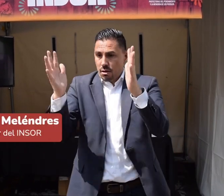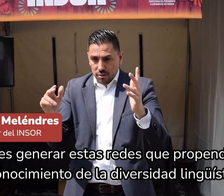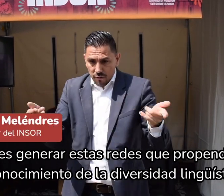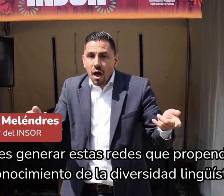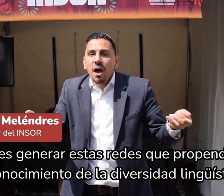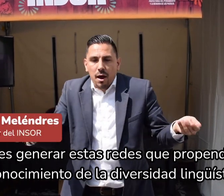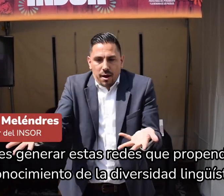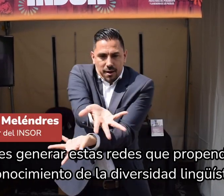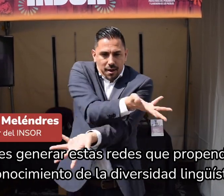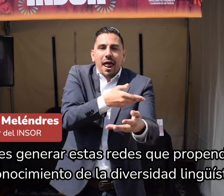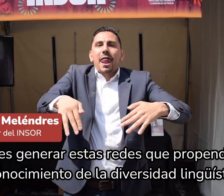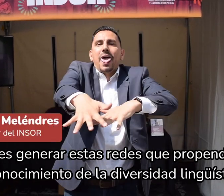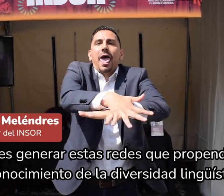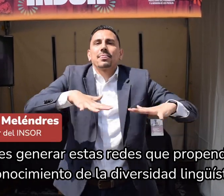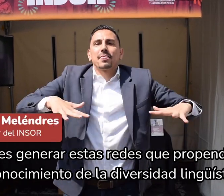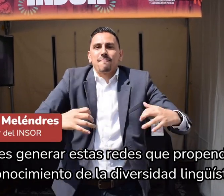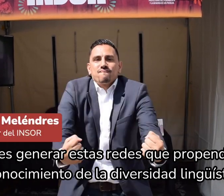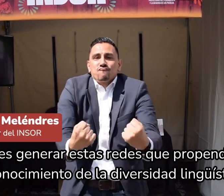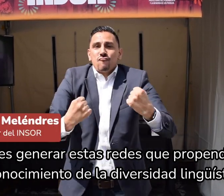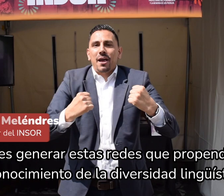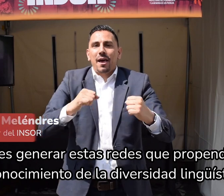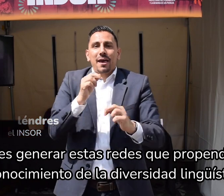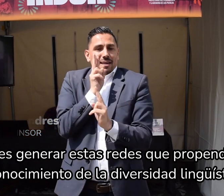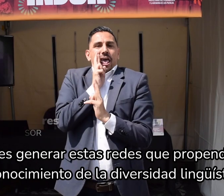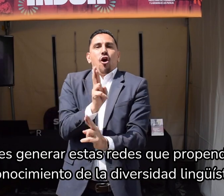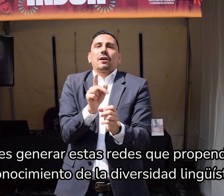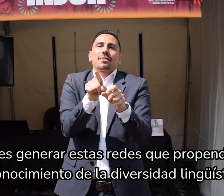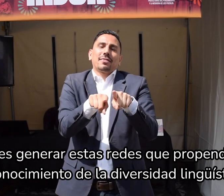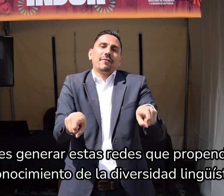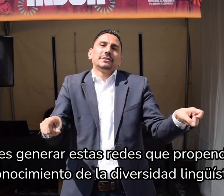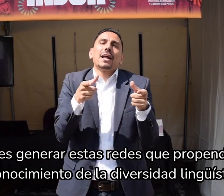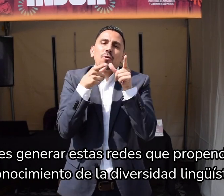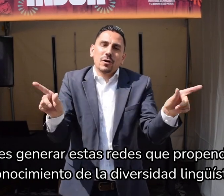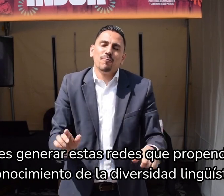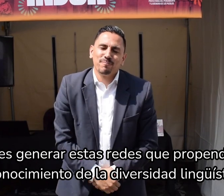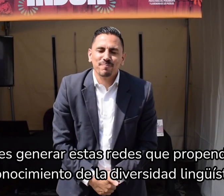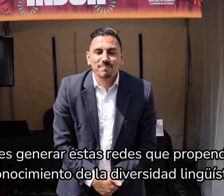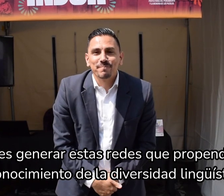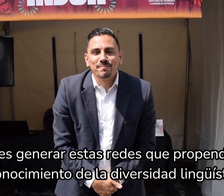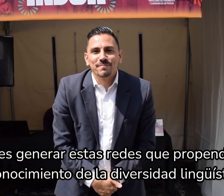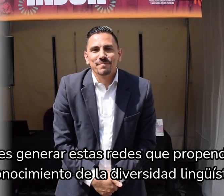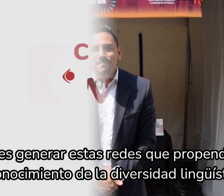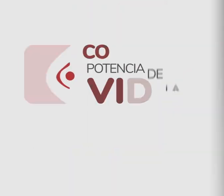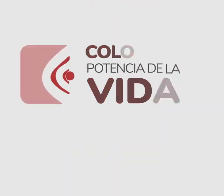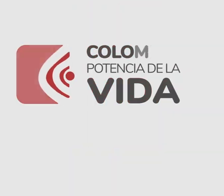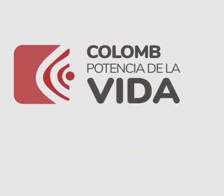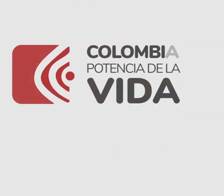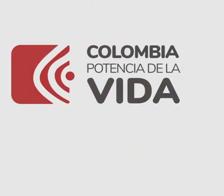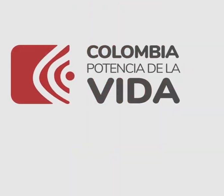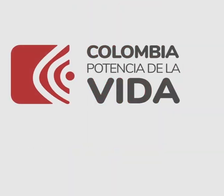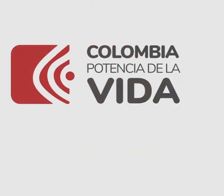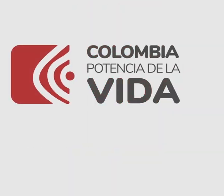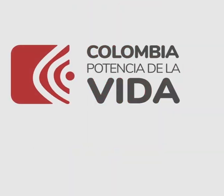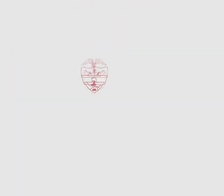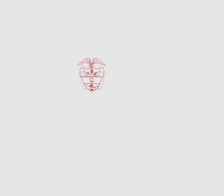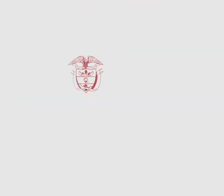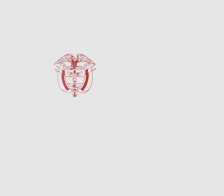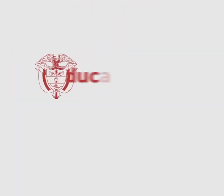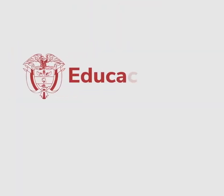Entonces, generar estas redes que propenden también por el reconocimiento de la diversidad lingüística. Colombia, potencia de la vida.